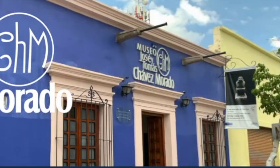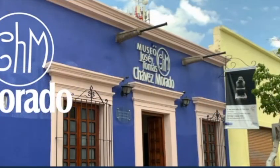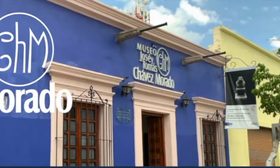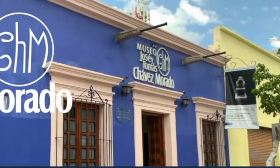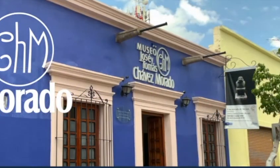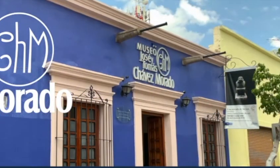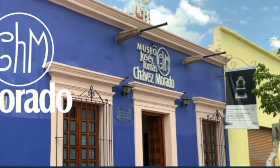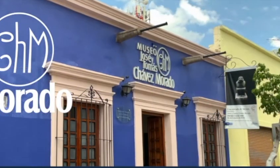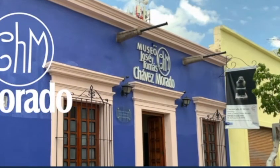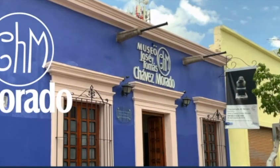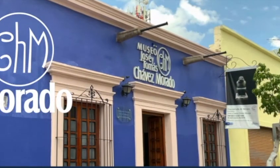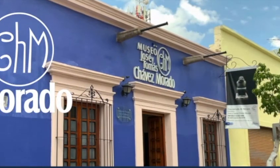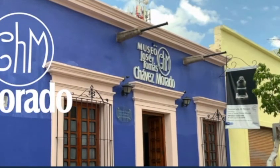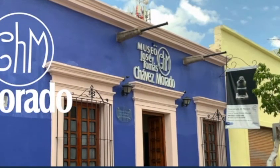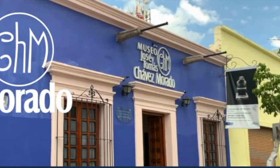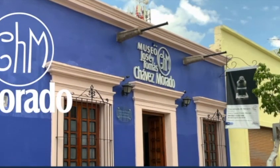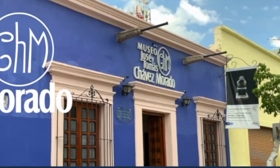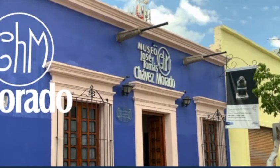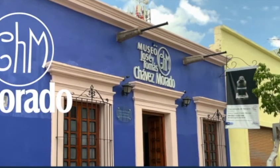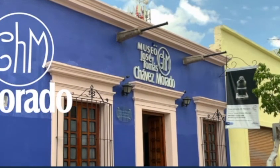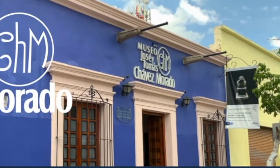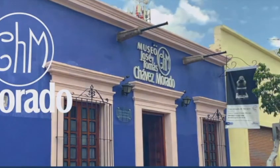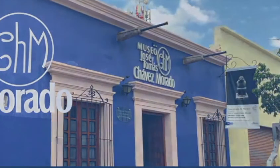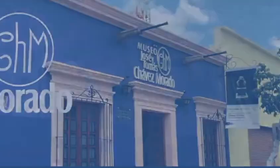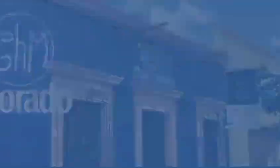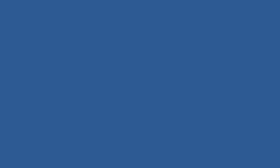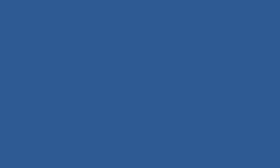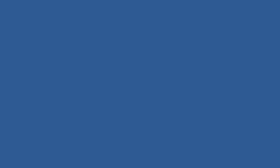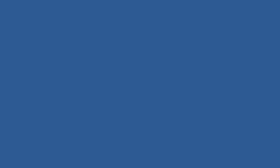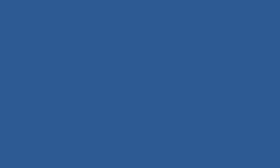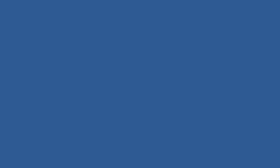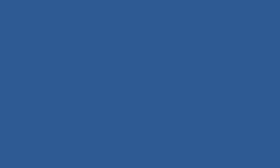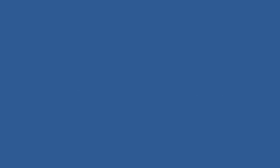当館のFacebookをご覧ください。ご静聴ありがとうございました。ごゆっくりお楽しみください。こちらが開館時間になります。当館のFacebookをご覧ください。